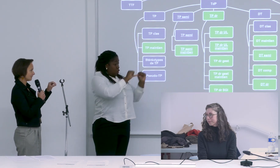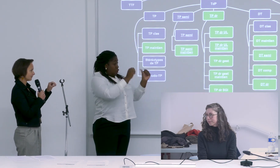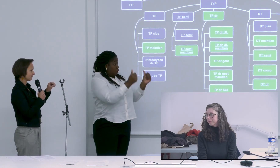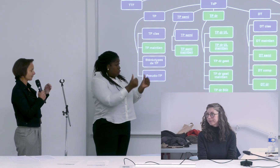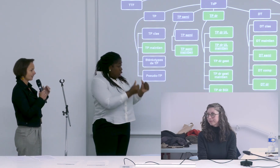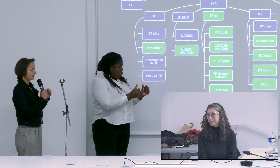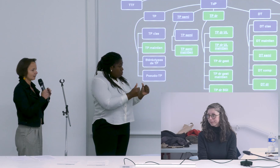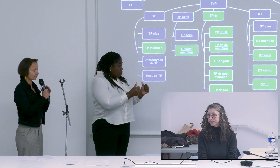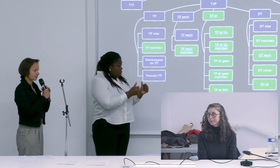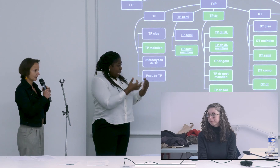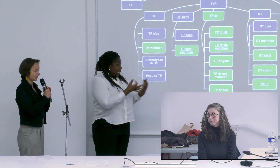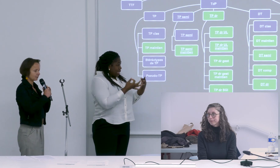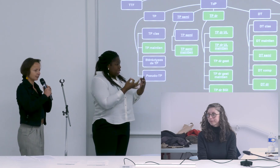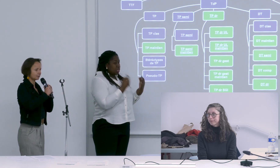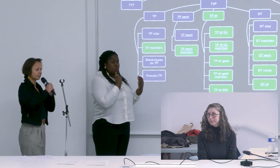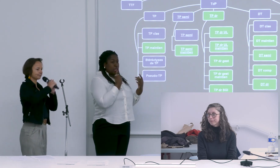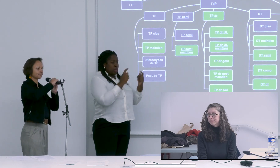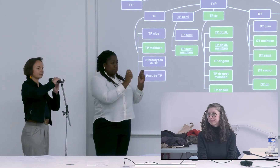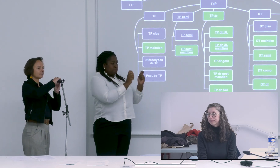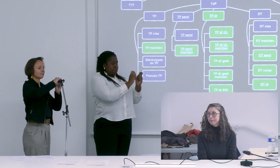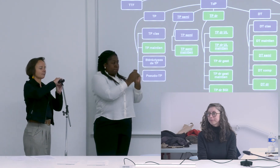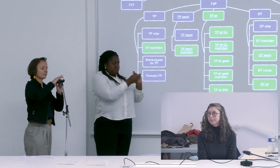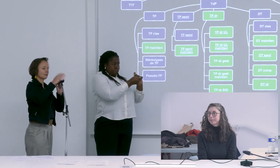classique et donc là je vais remettre le micro